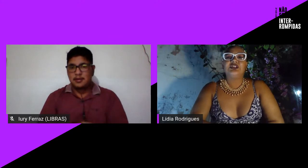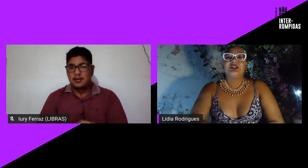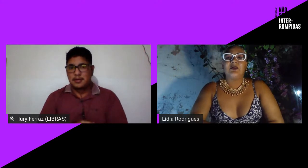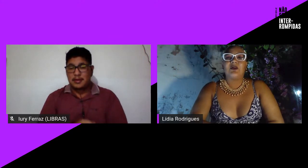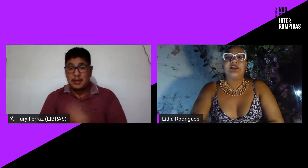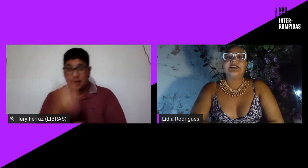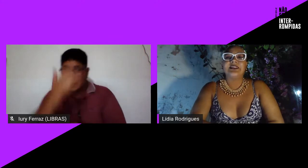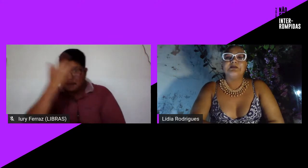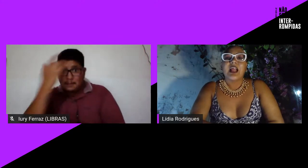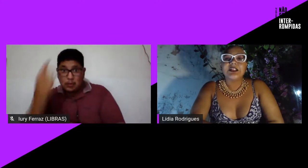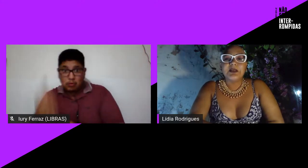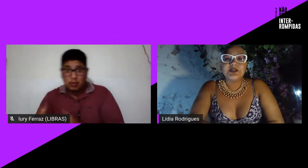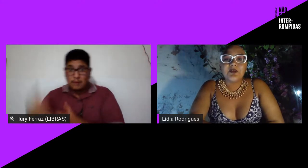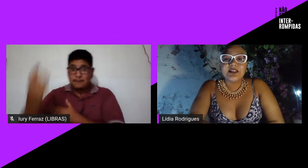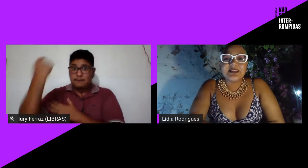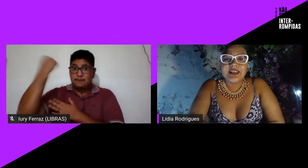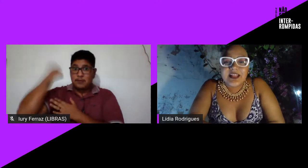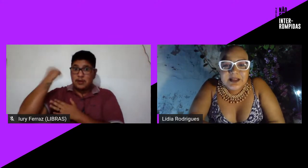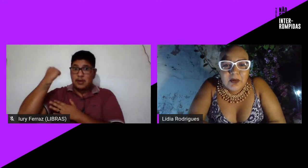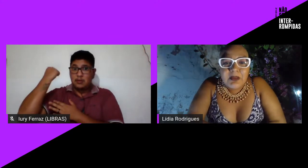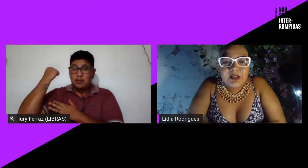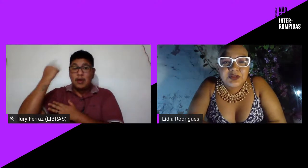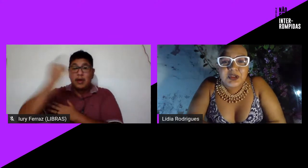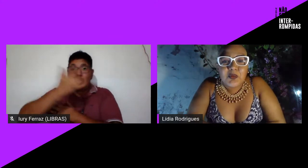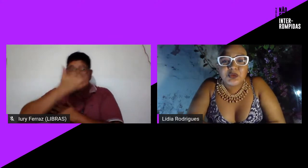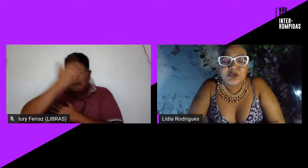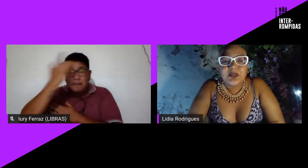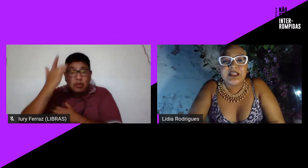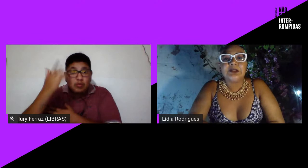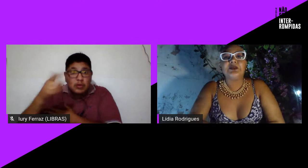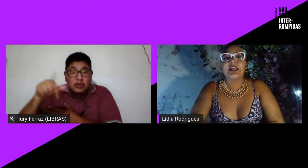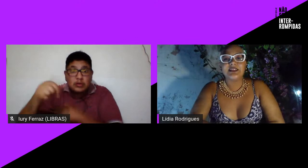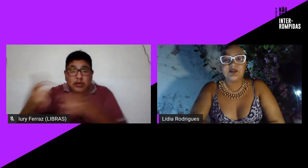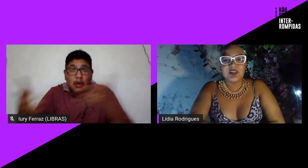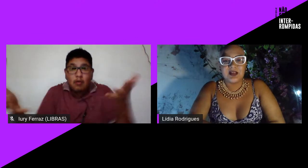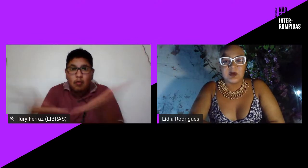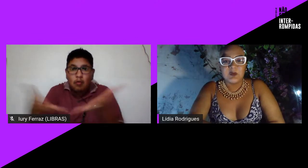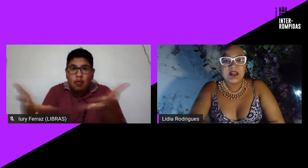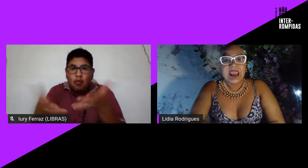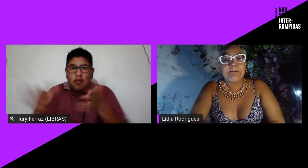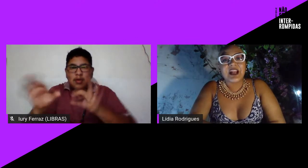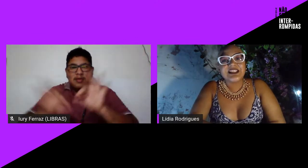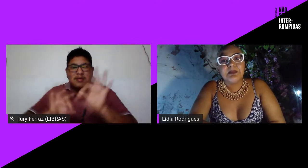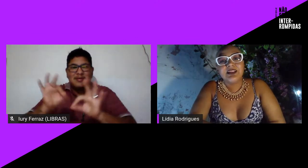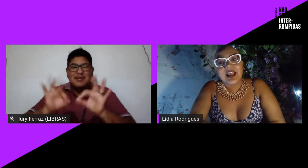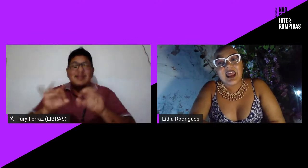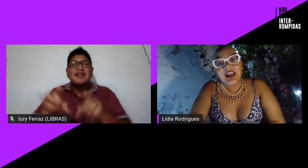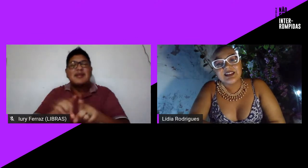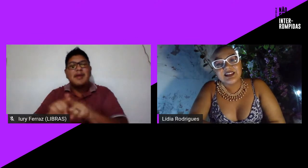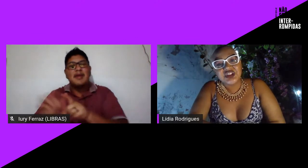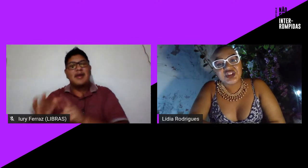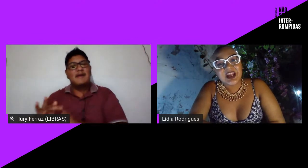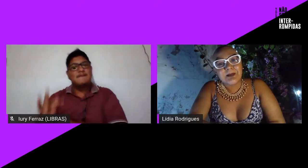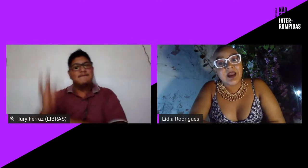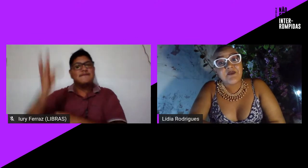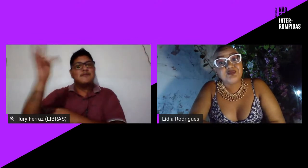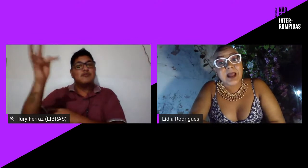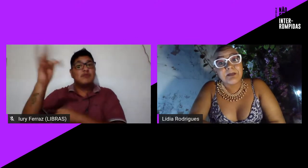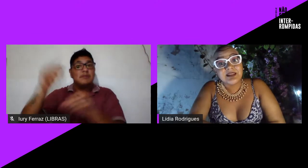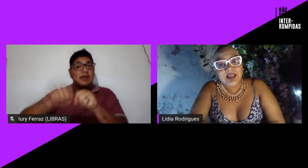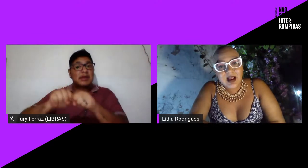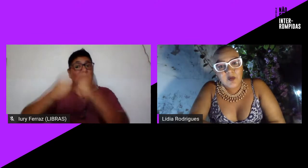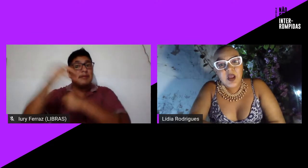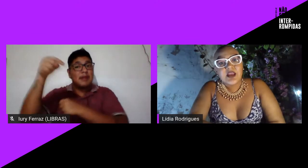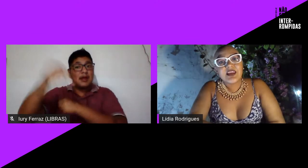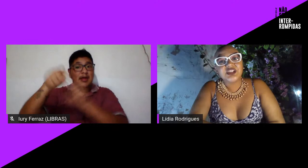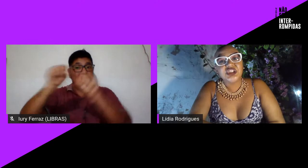vieram antes de nós as pessoas que nesse momento estão construindo e as que virão e para desmantelar esse sistema é